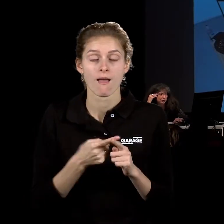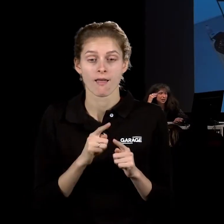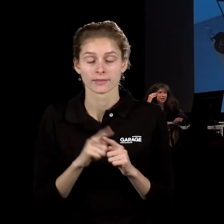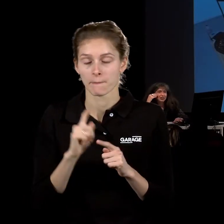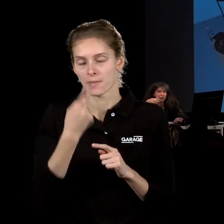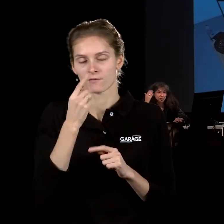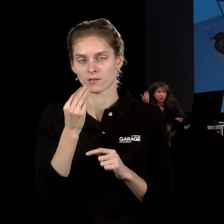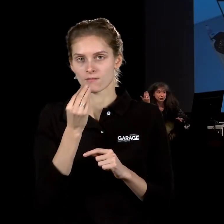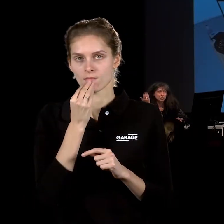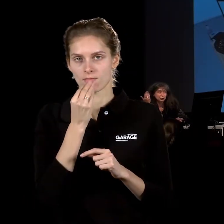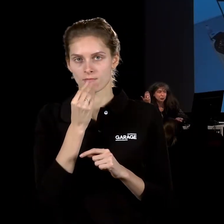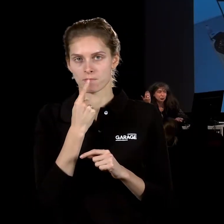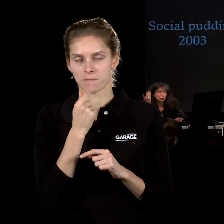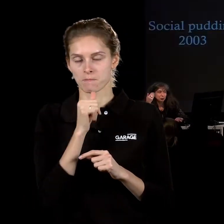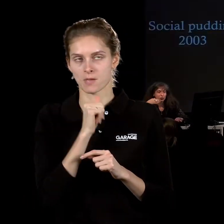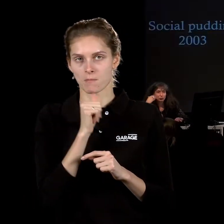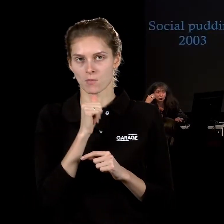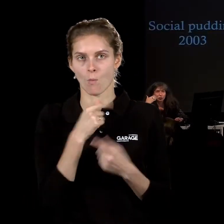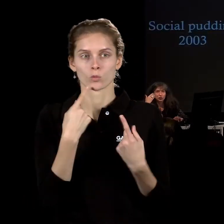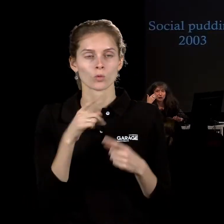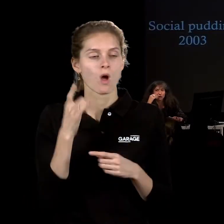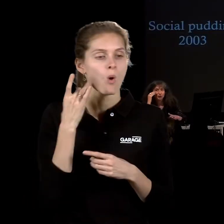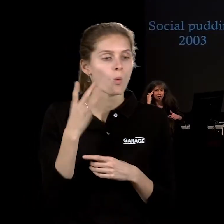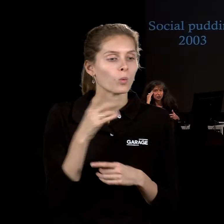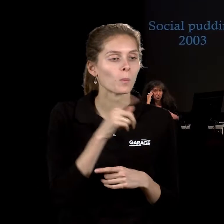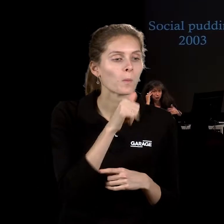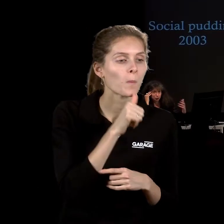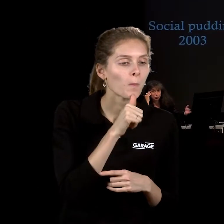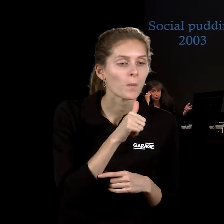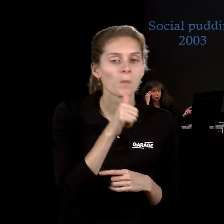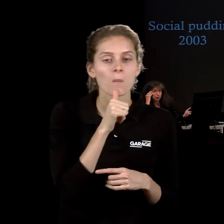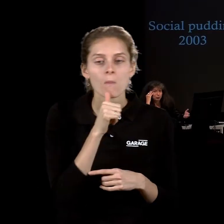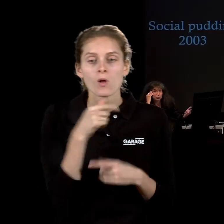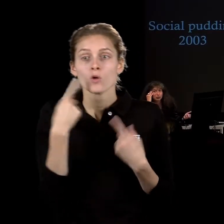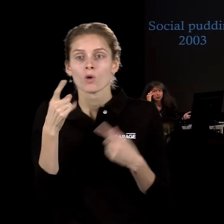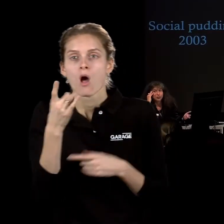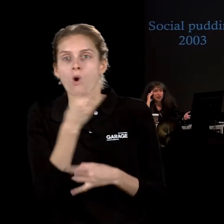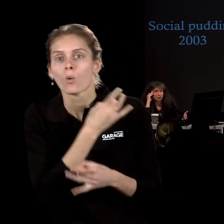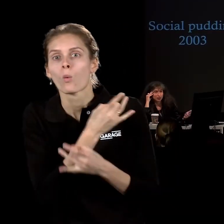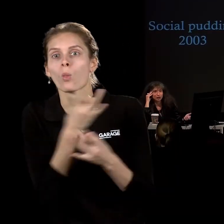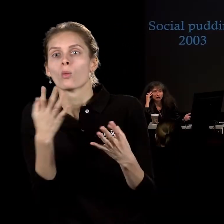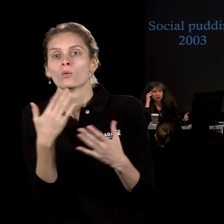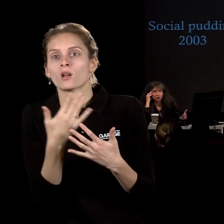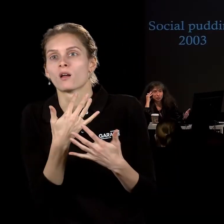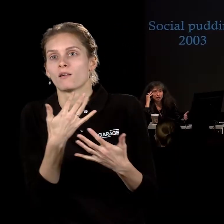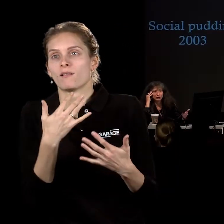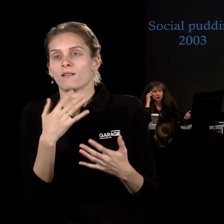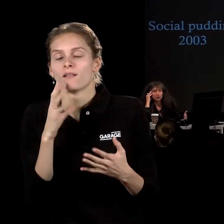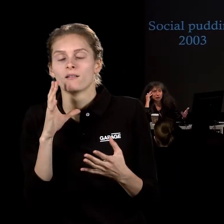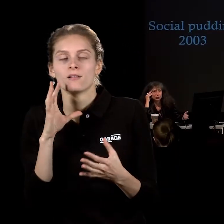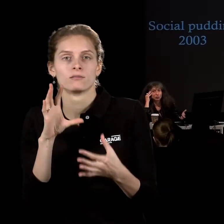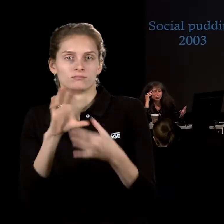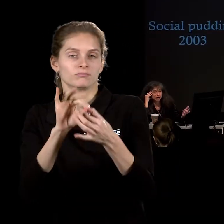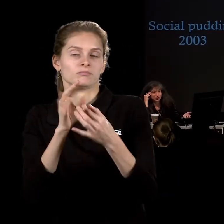кухню. И вообще ко всем другим культурам. То есть это то, что делает для нас другую культуру наиболее френдли, наиболее